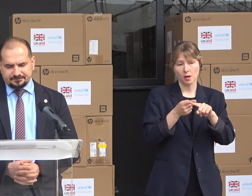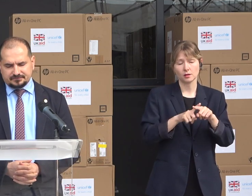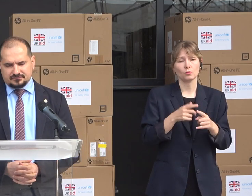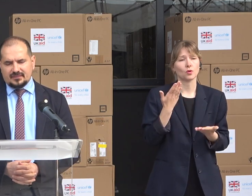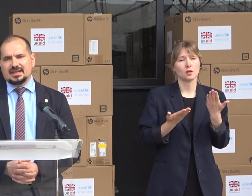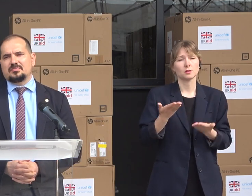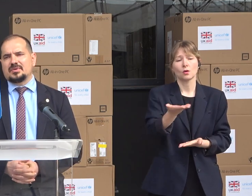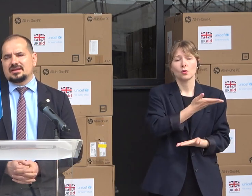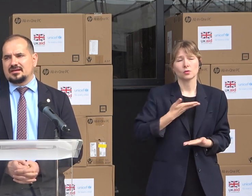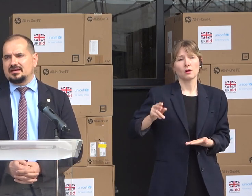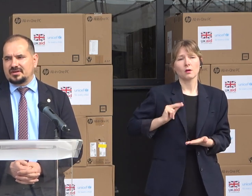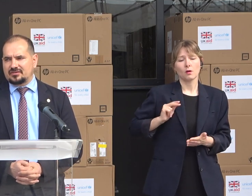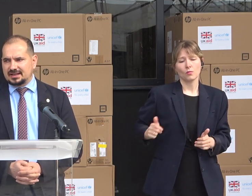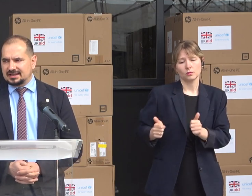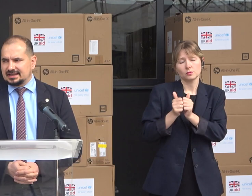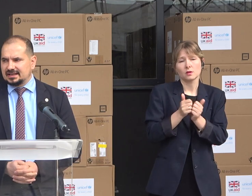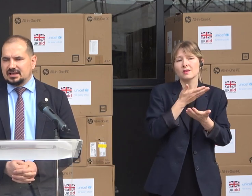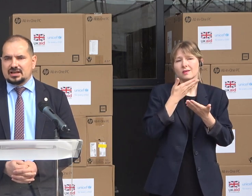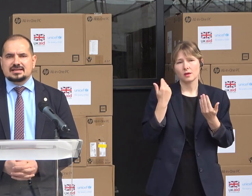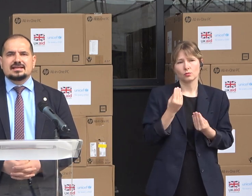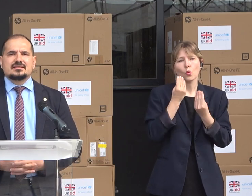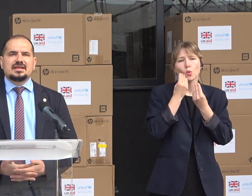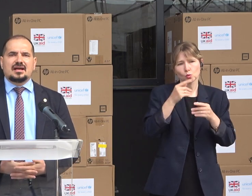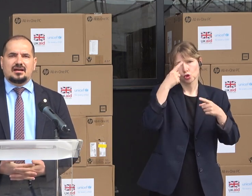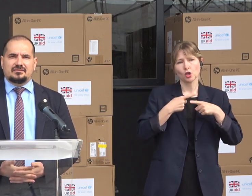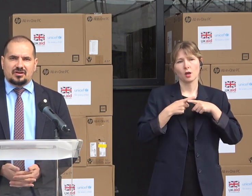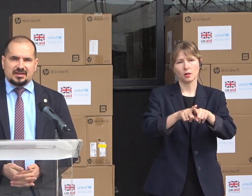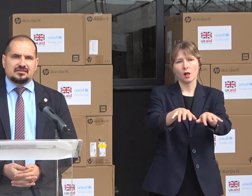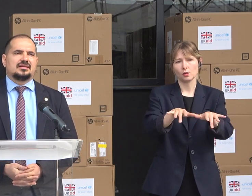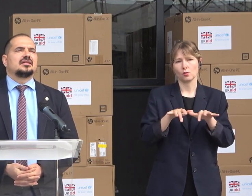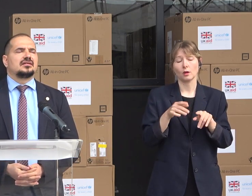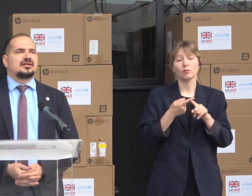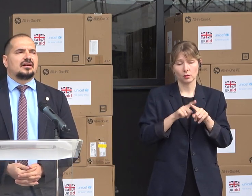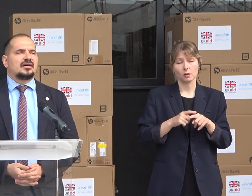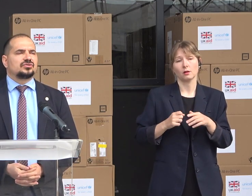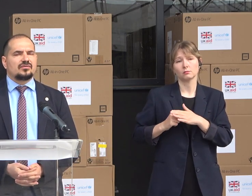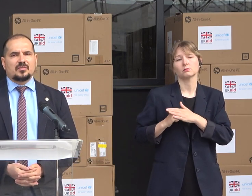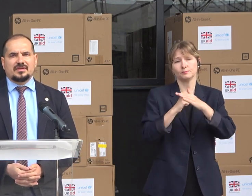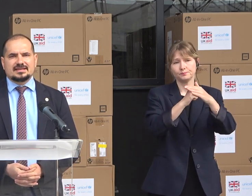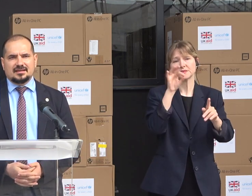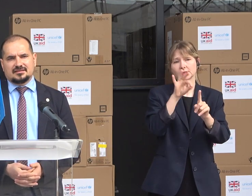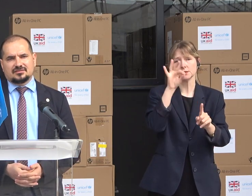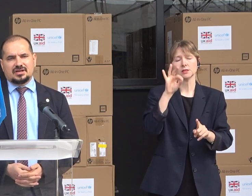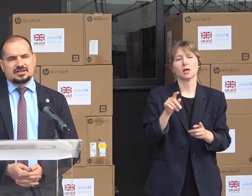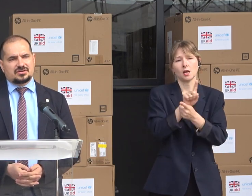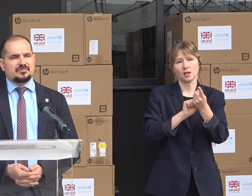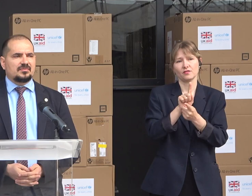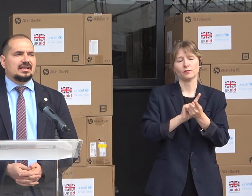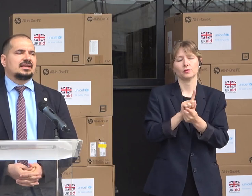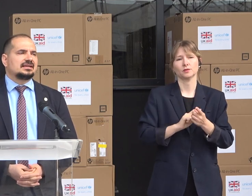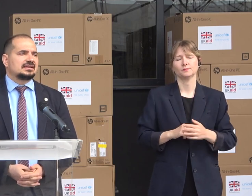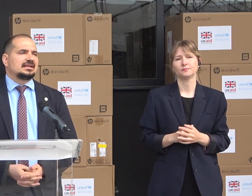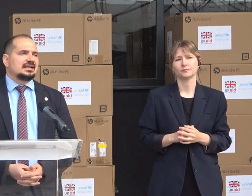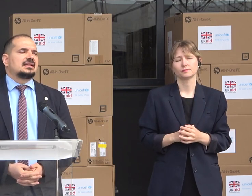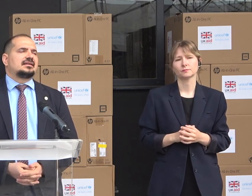la echipamente performante. Asta este miza a reformii. Noi vom investi în colegii noștri din